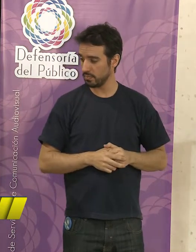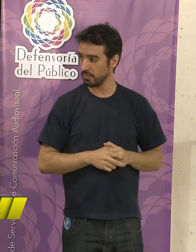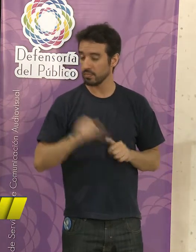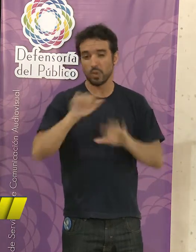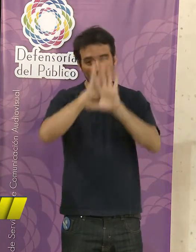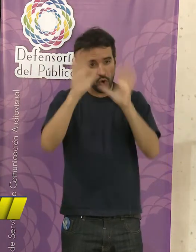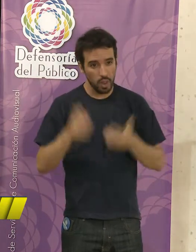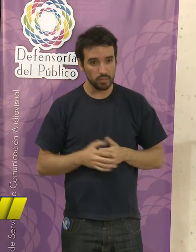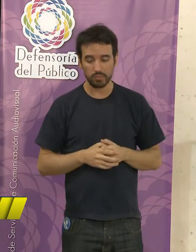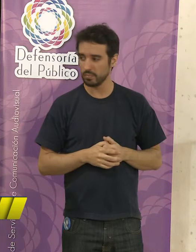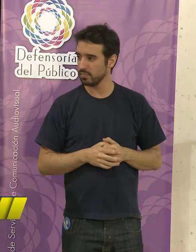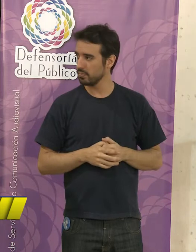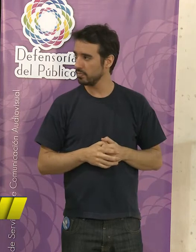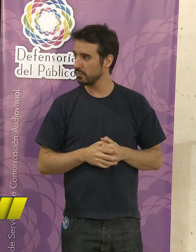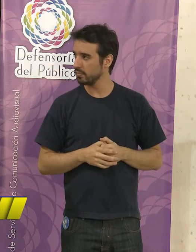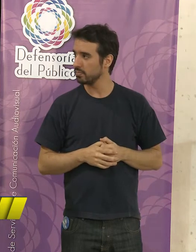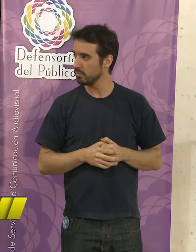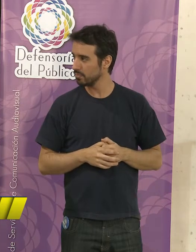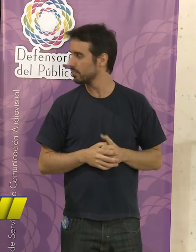Hola. Hola.